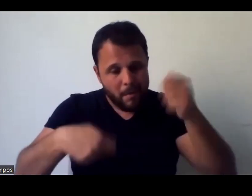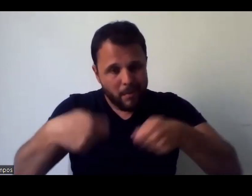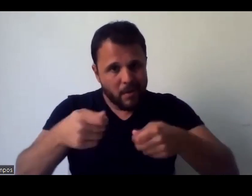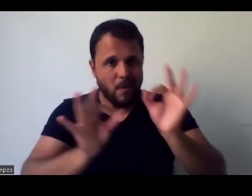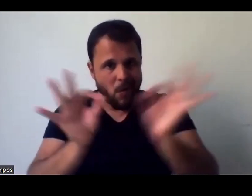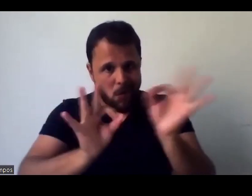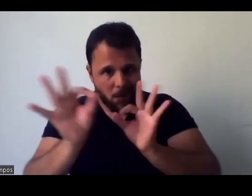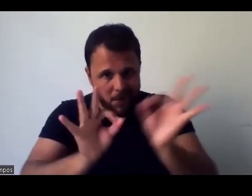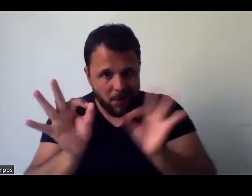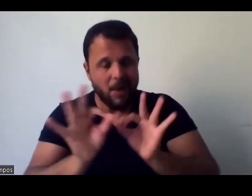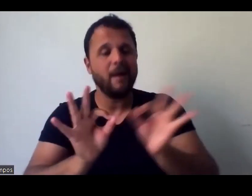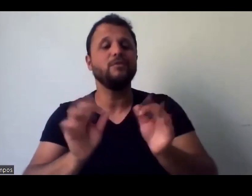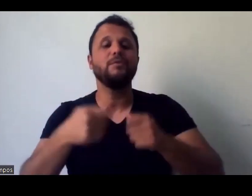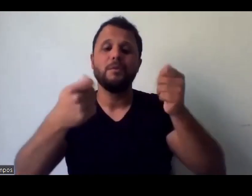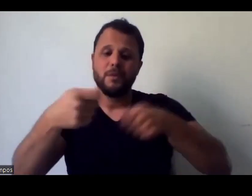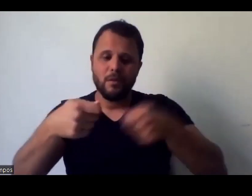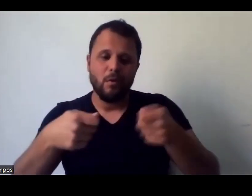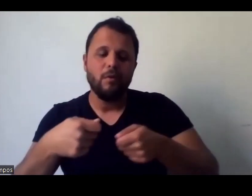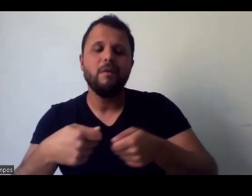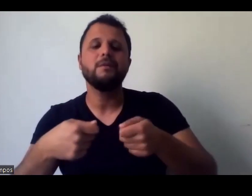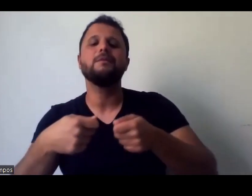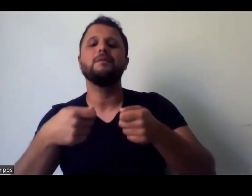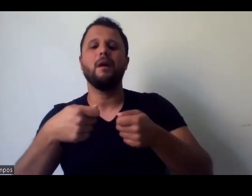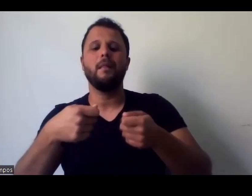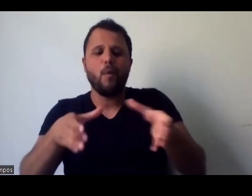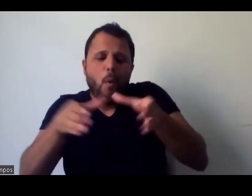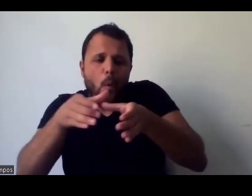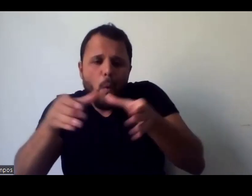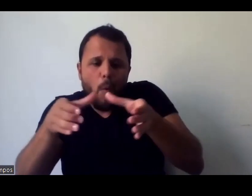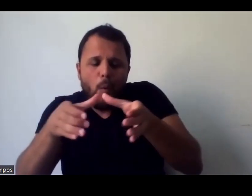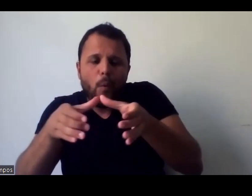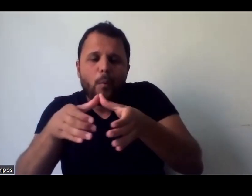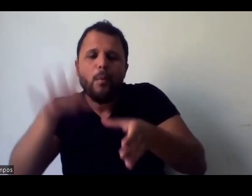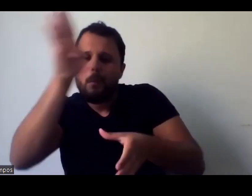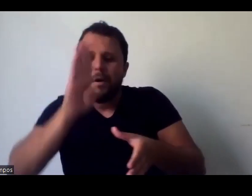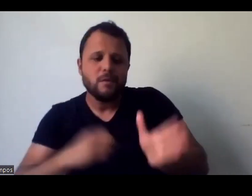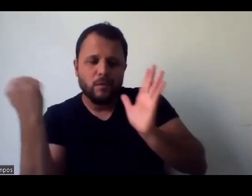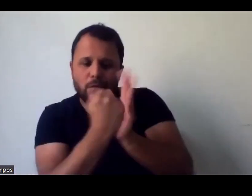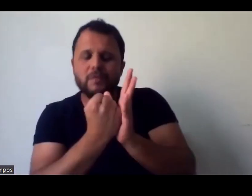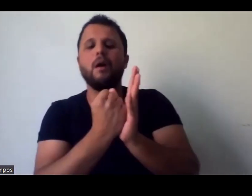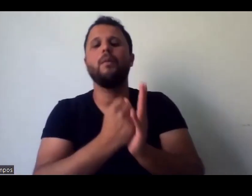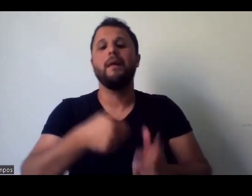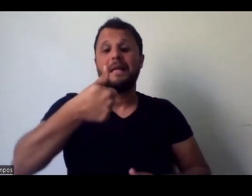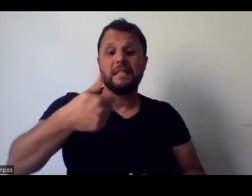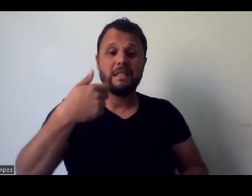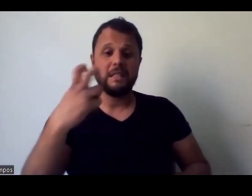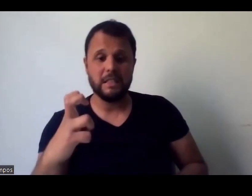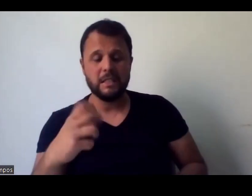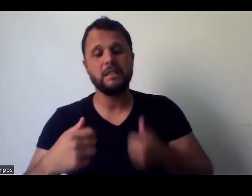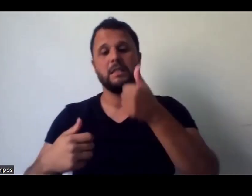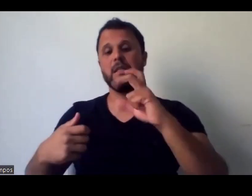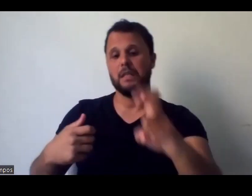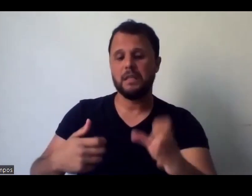Audiodescrição, né, estamos fazendo coisas mais prementes agora, são, isso acontece a cada 15 dias, a Abade, então,